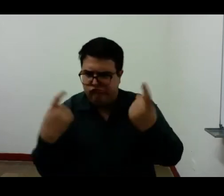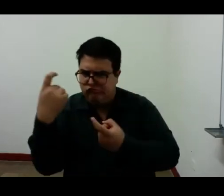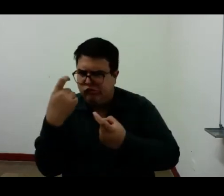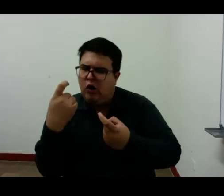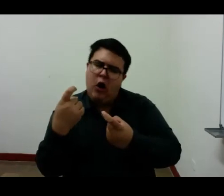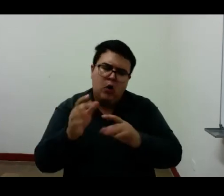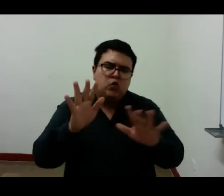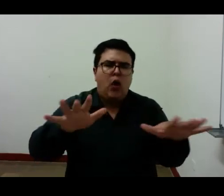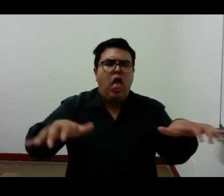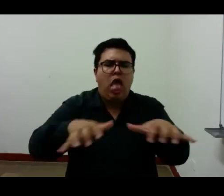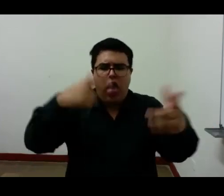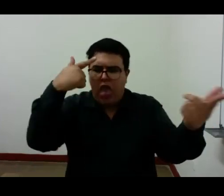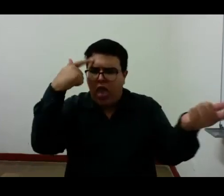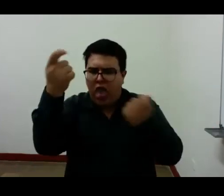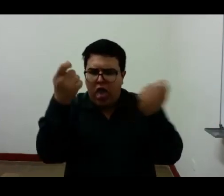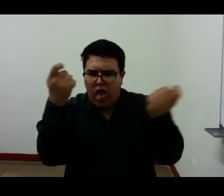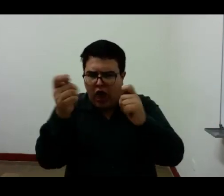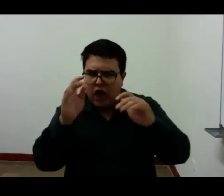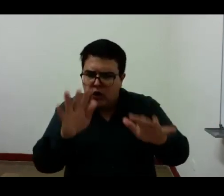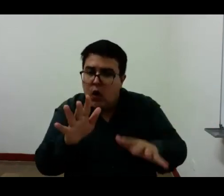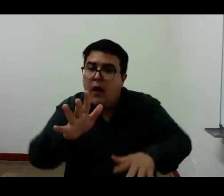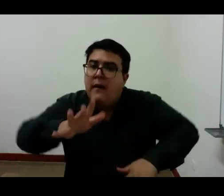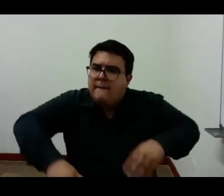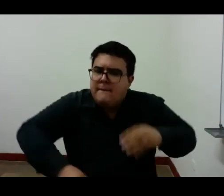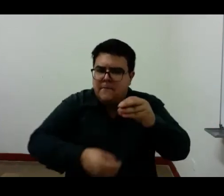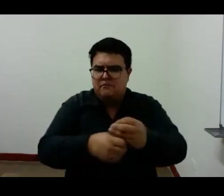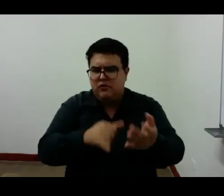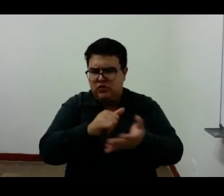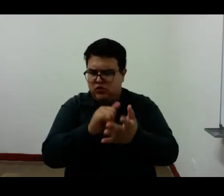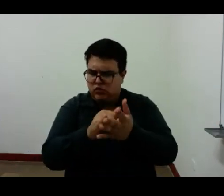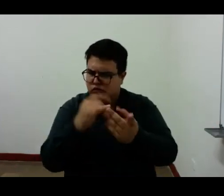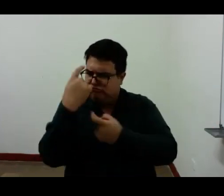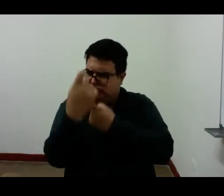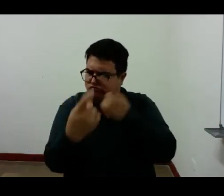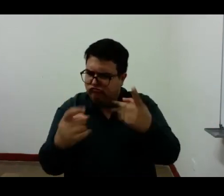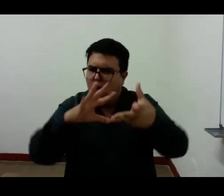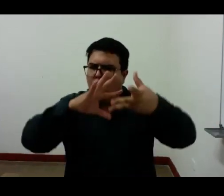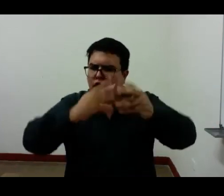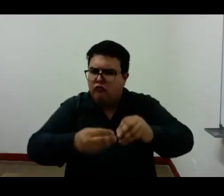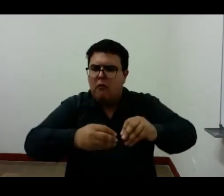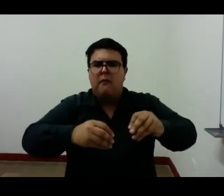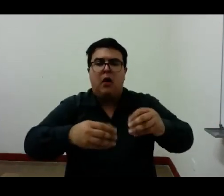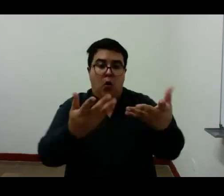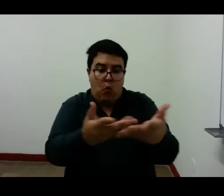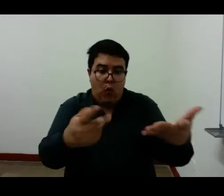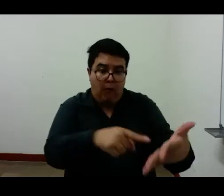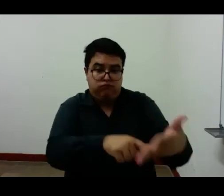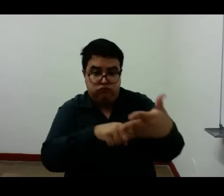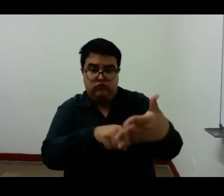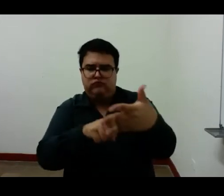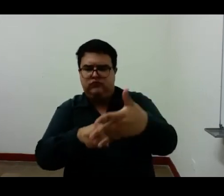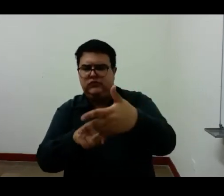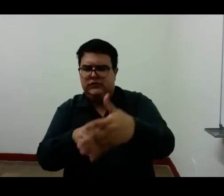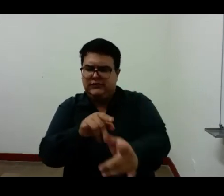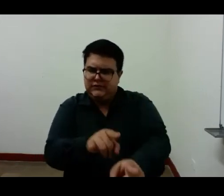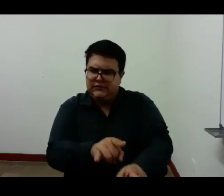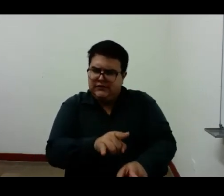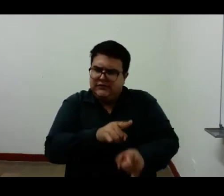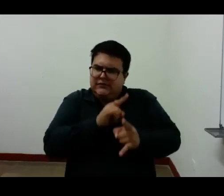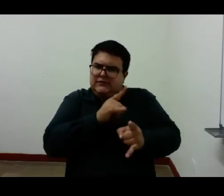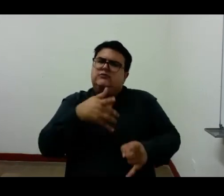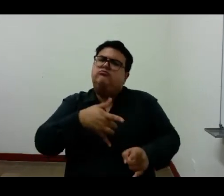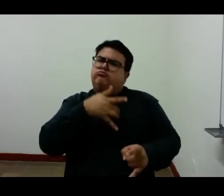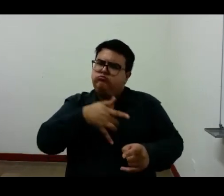estética sino a la expresión de sus formas y resultados es porque la prosa o el verso que